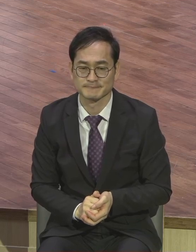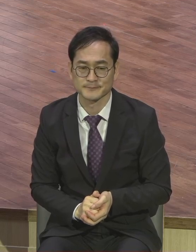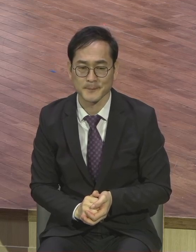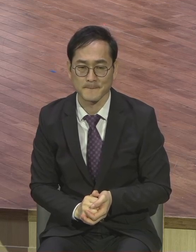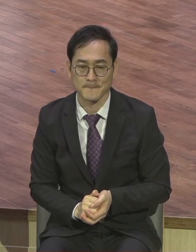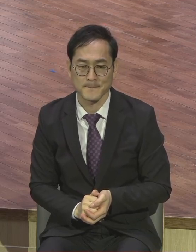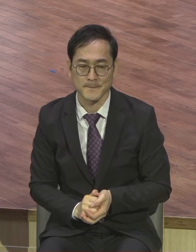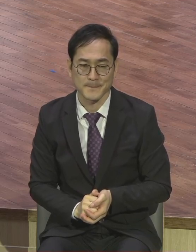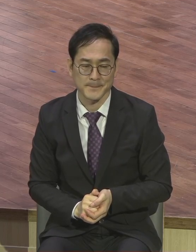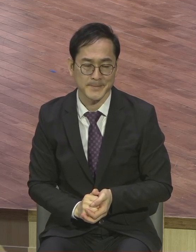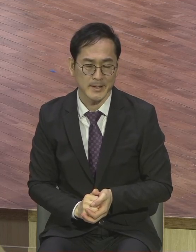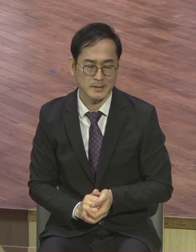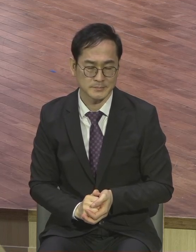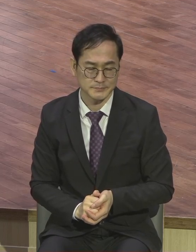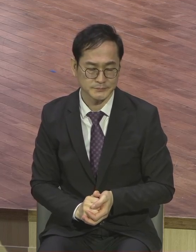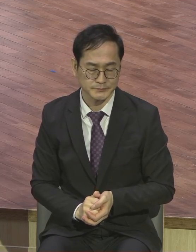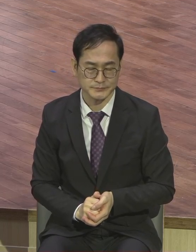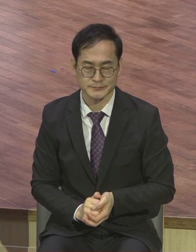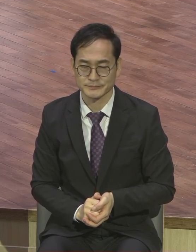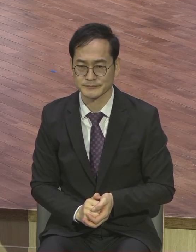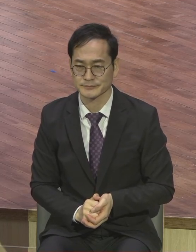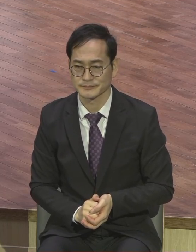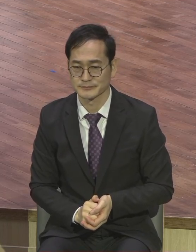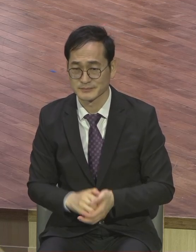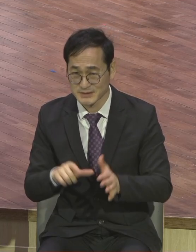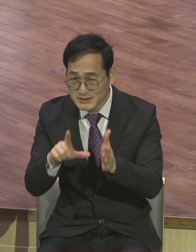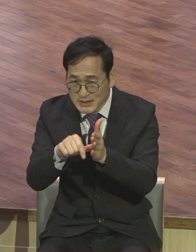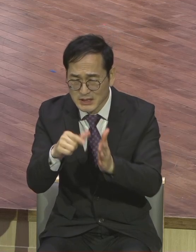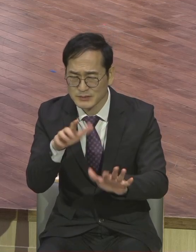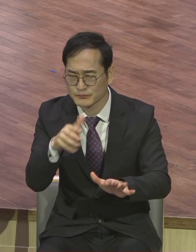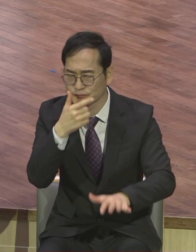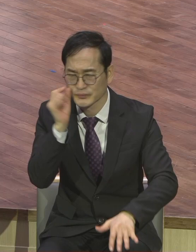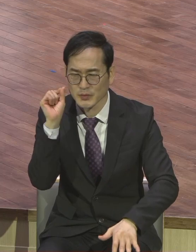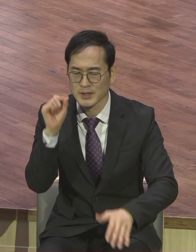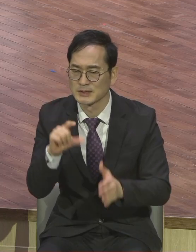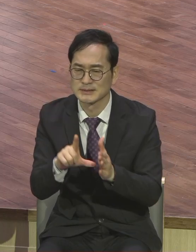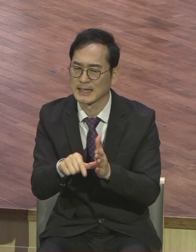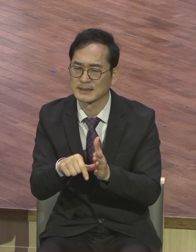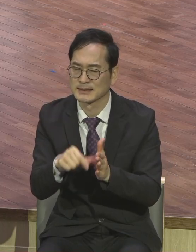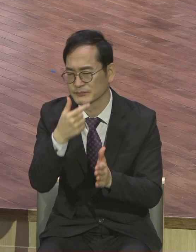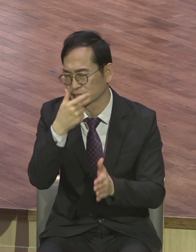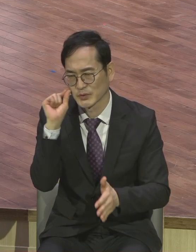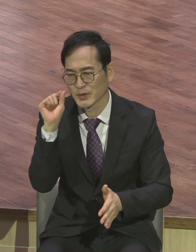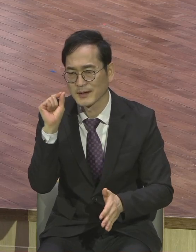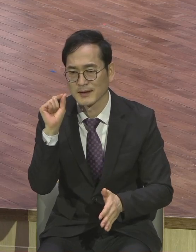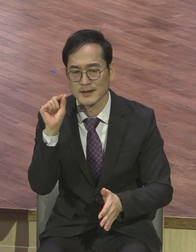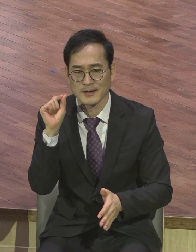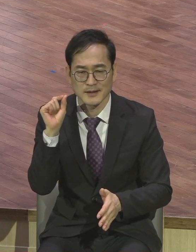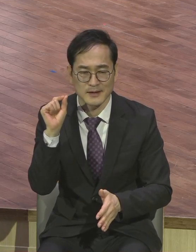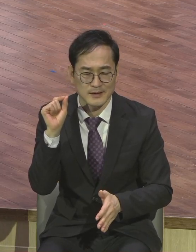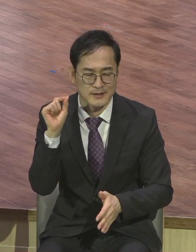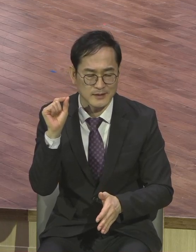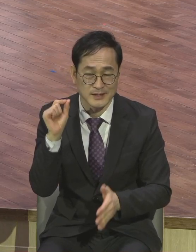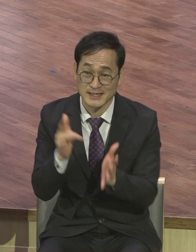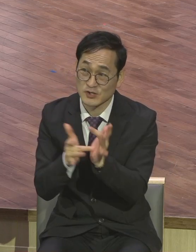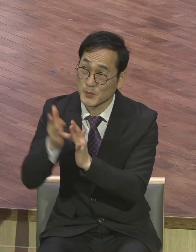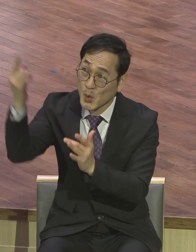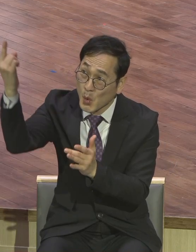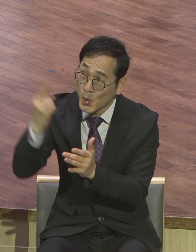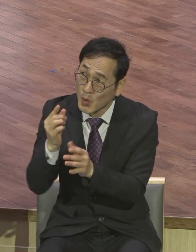시간이 많으냐 많지 않습니다 여신이 오실 때가 얼마 남지 않았어요